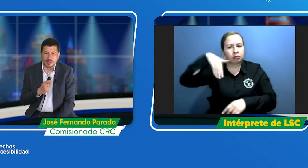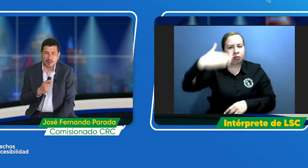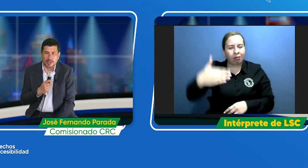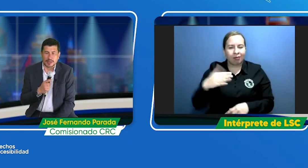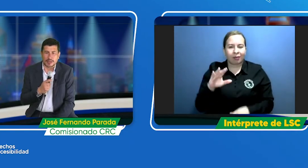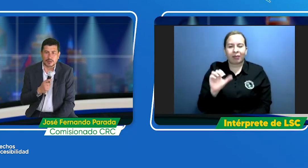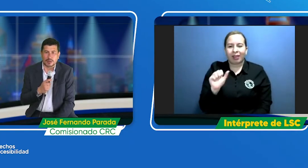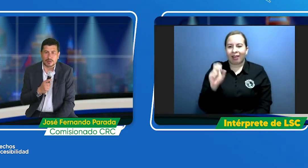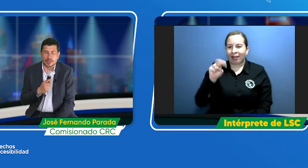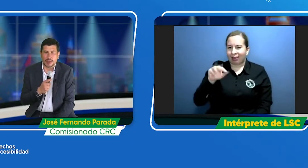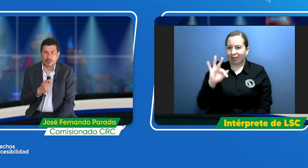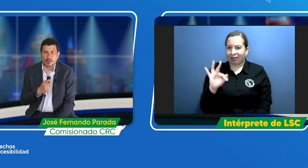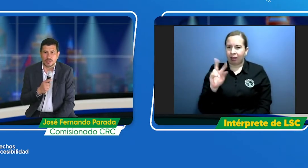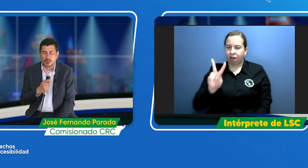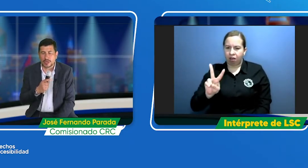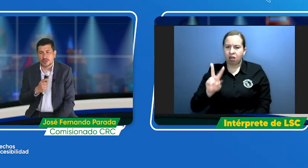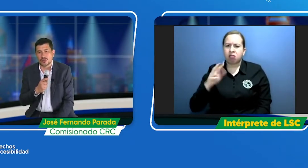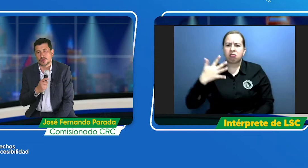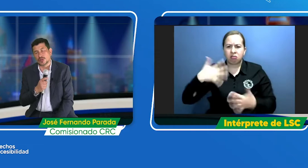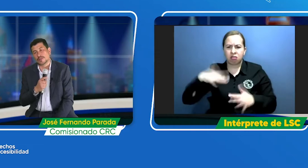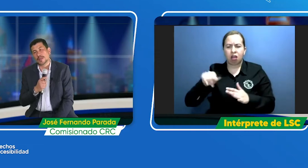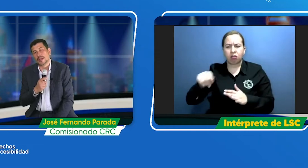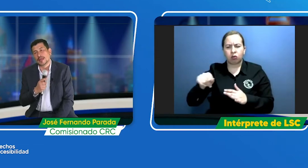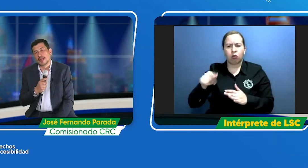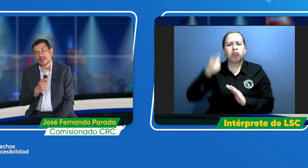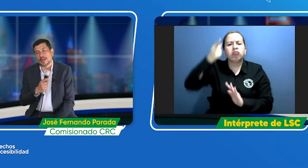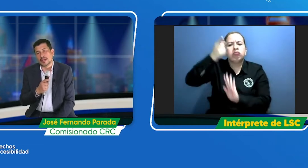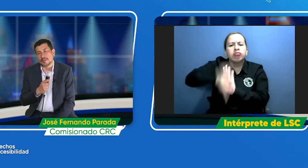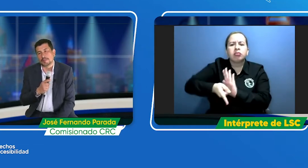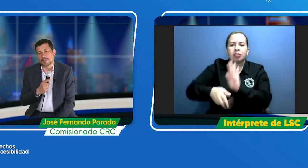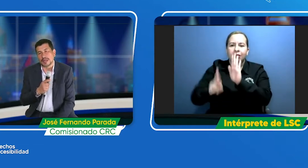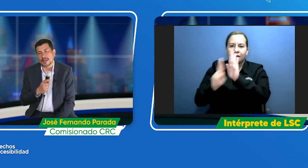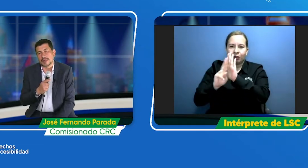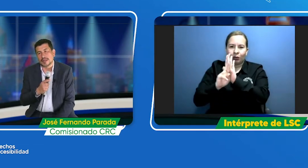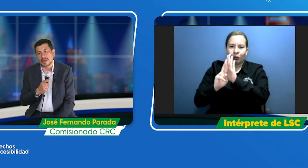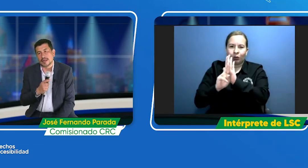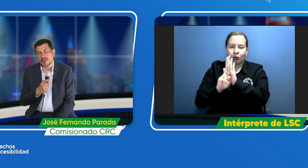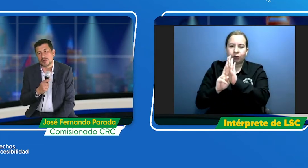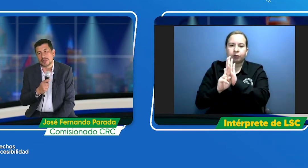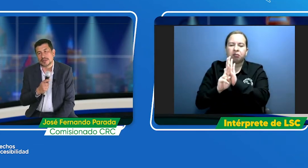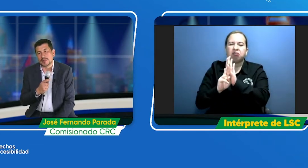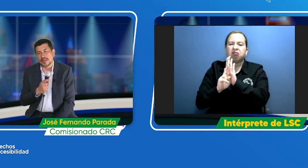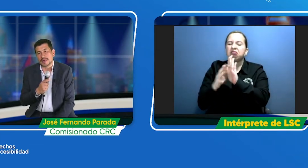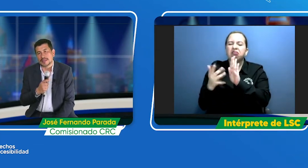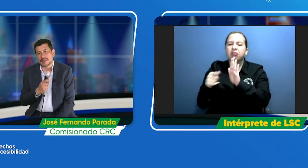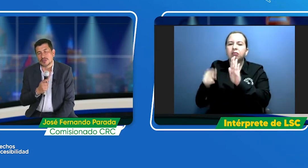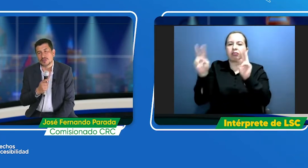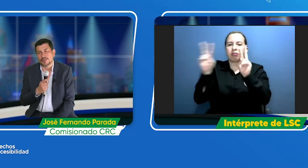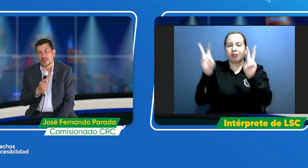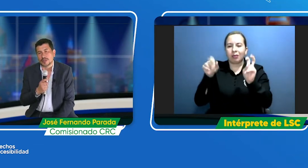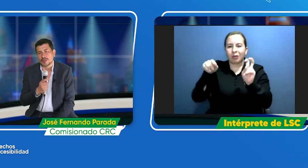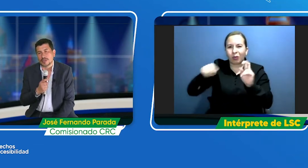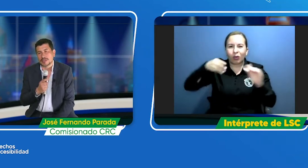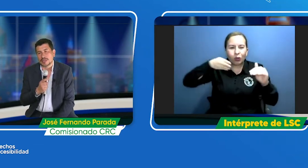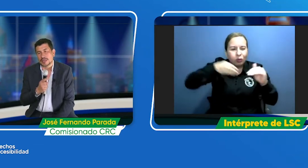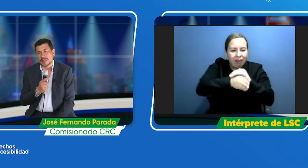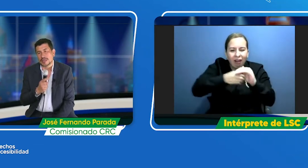una regulación, una resolución alrededor del tema del acceso de personas con